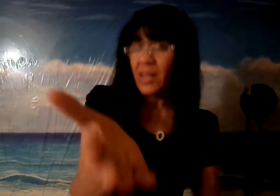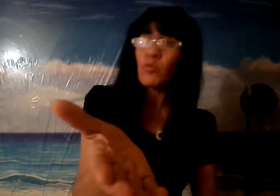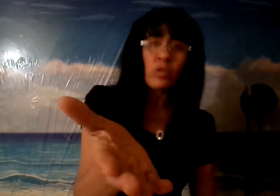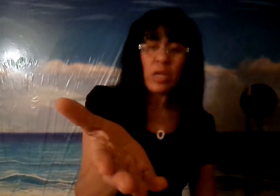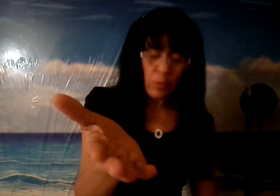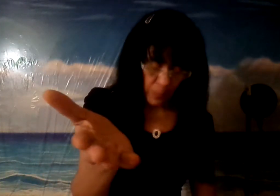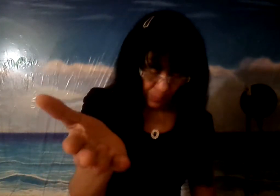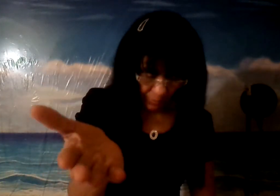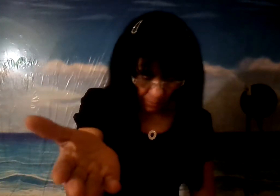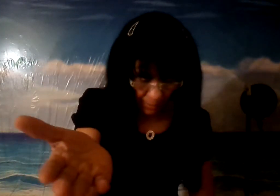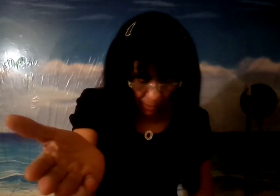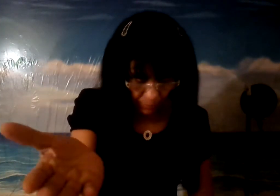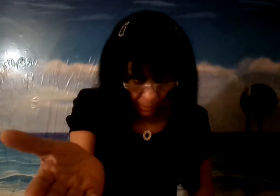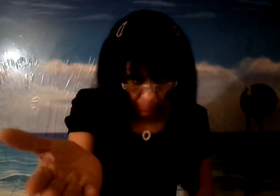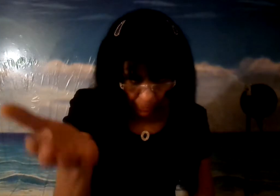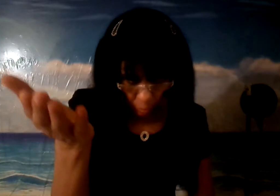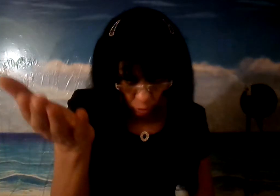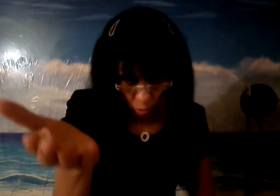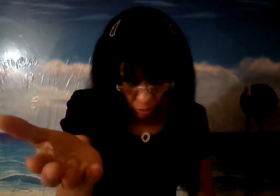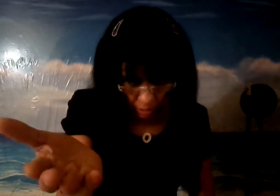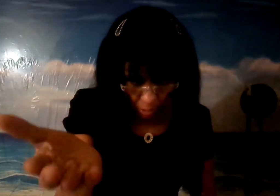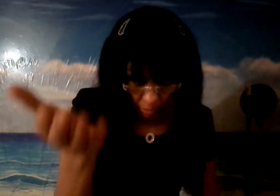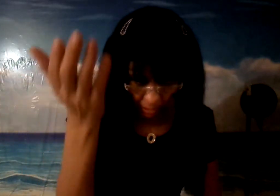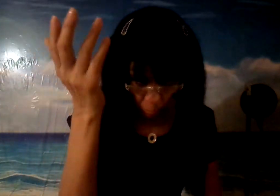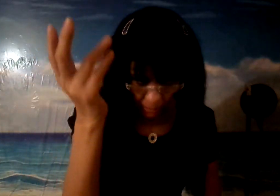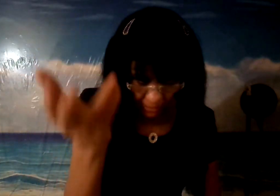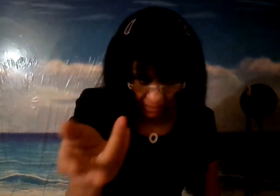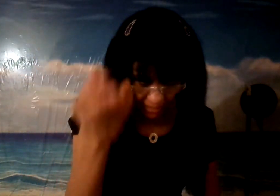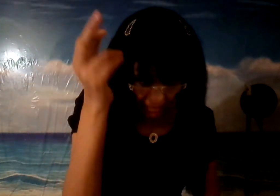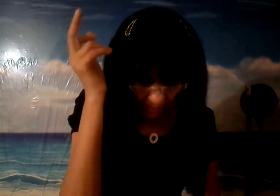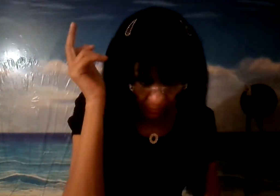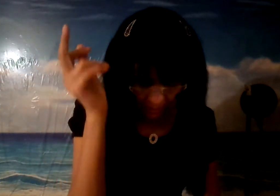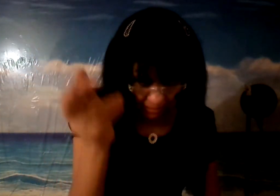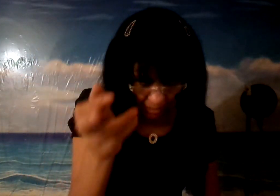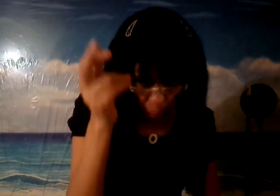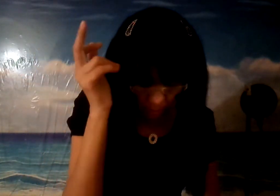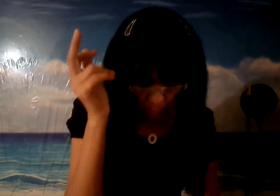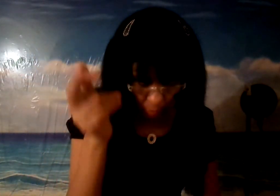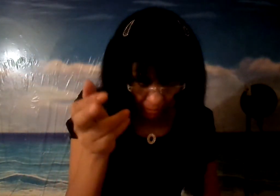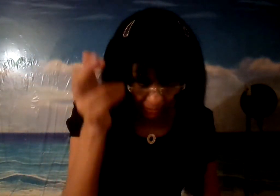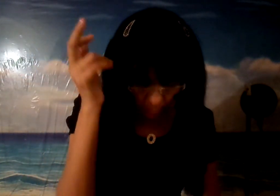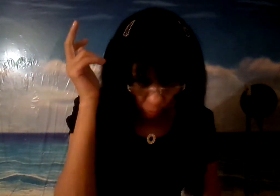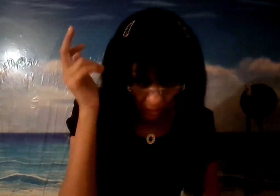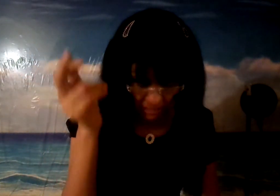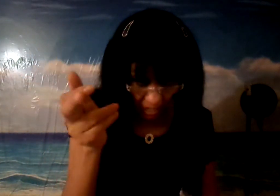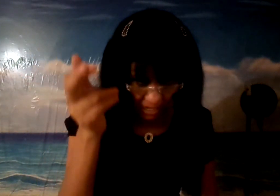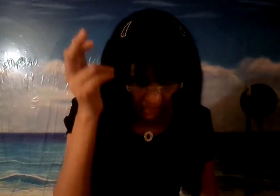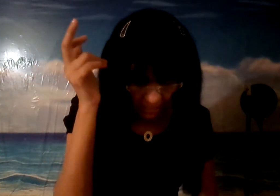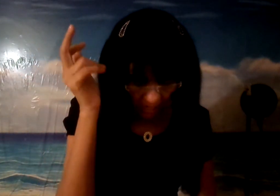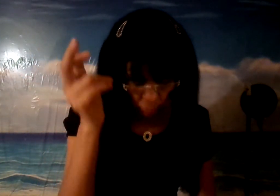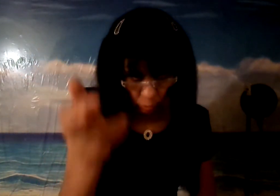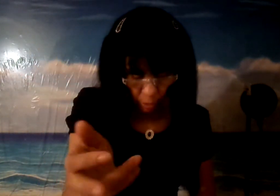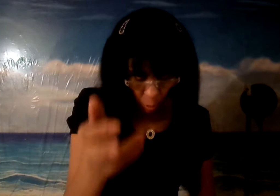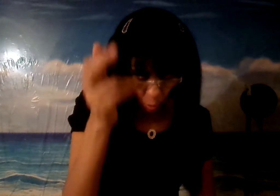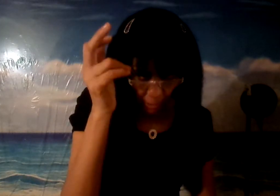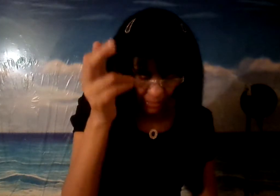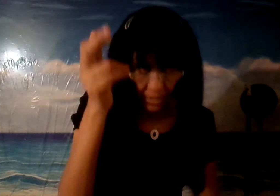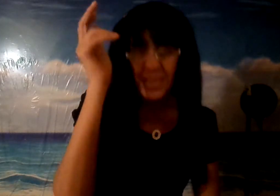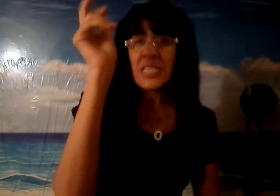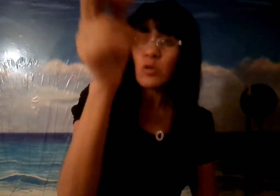adulterio ¿verdad? pero yo os digo que cualquiera que mira a una mujer que codicia ya adulteró con ella en su